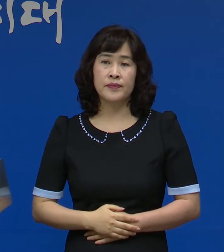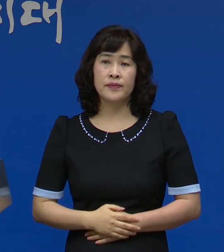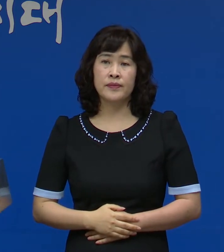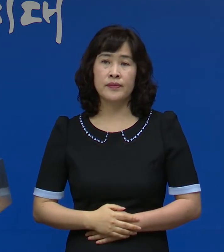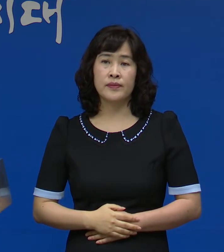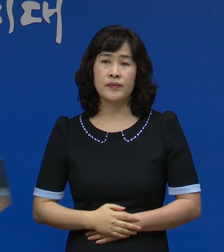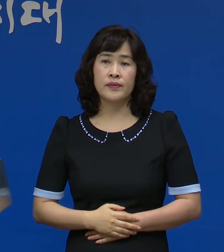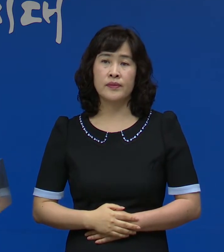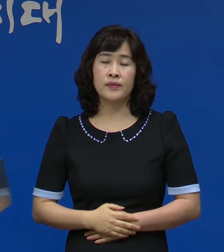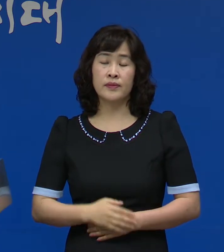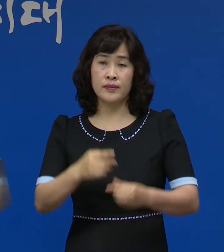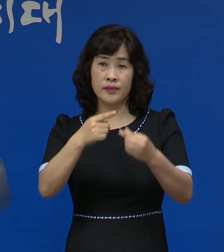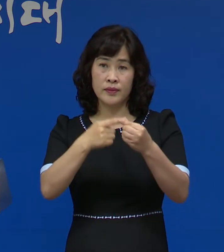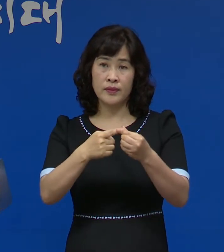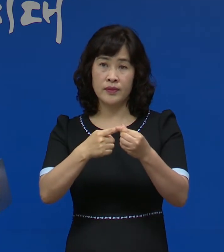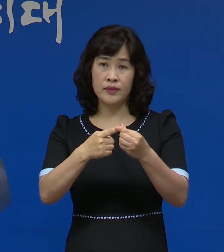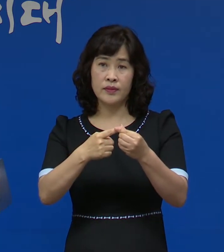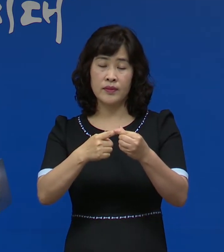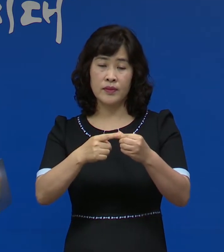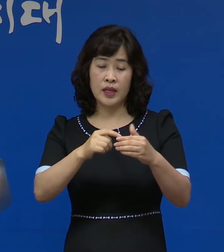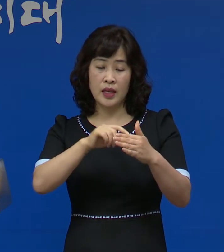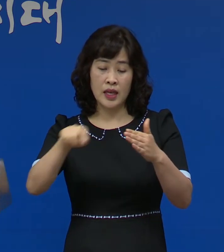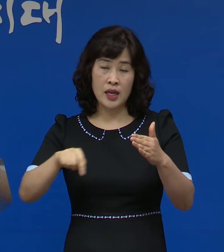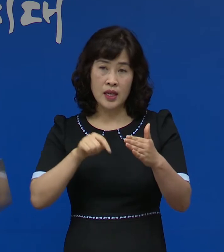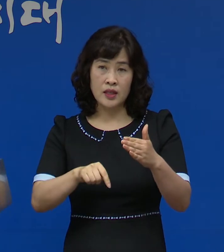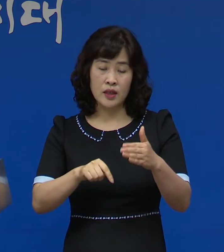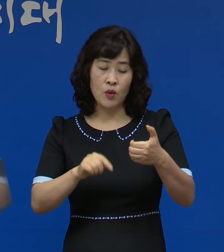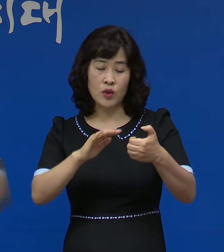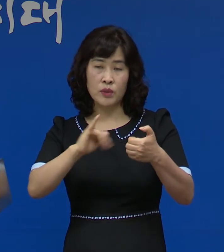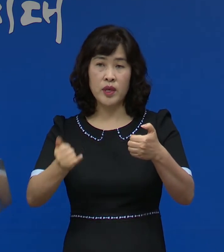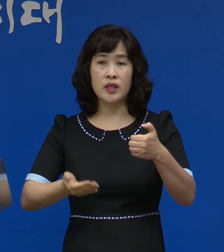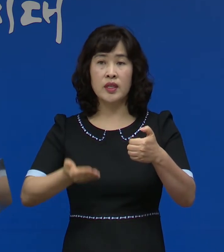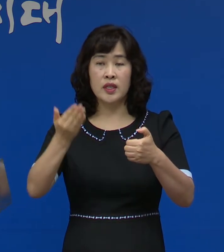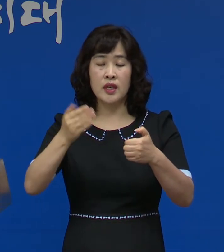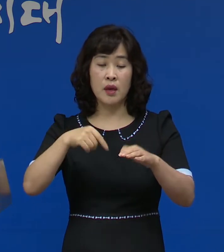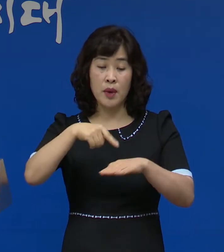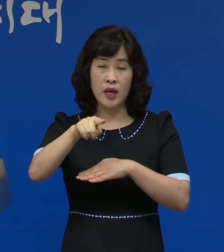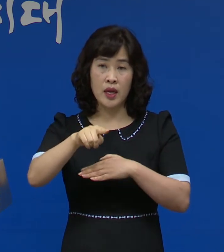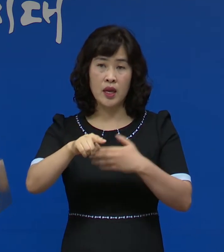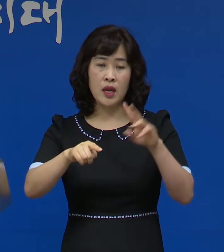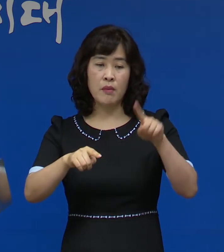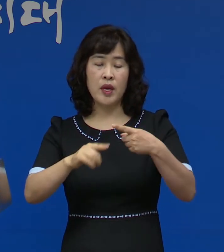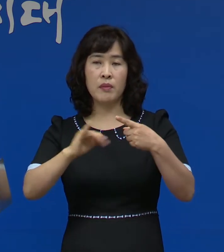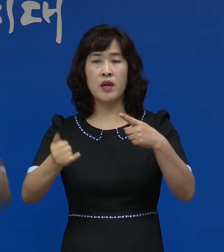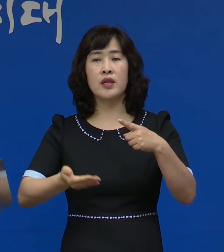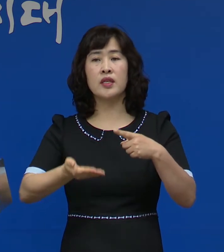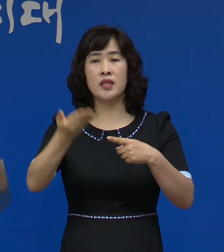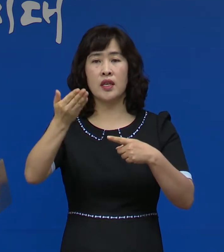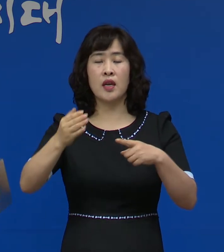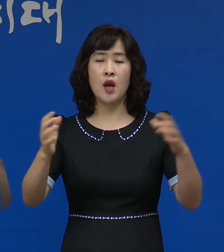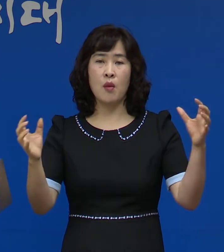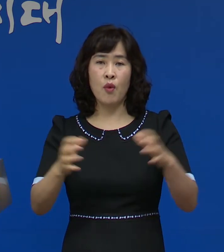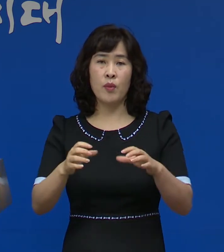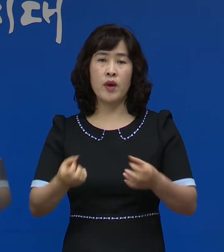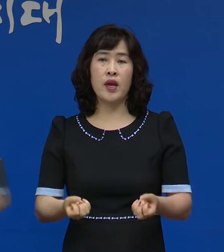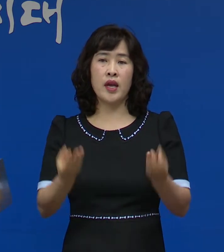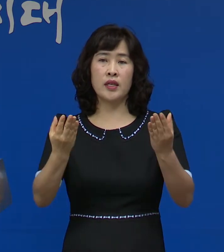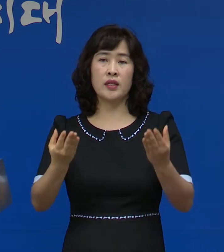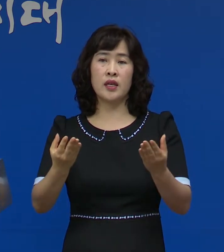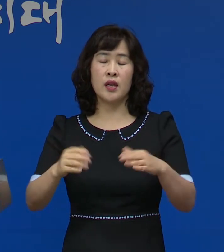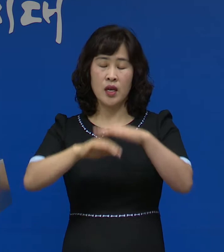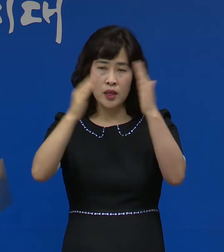첫째, 실내에서는 50명 이상, 실외에서는 100명 이상의 모임과 행사